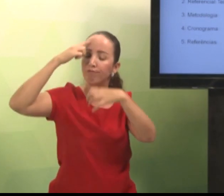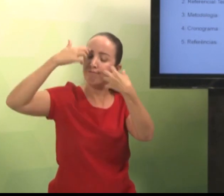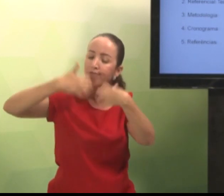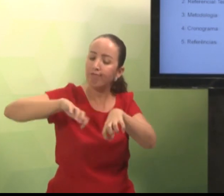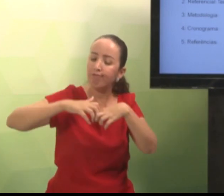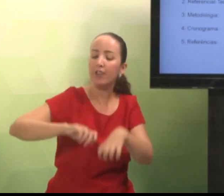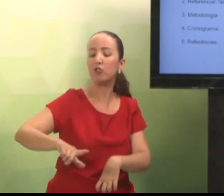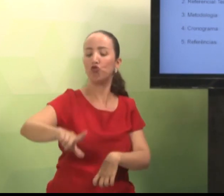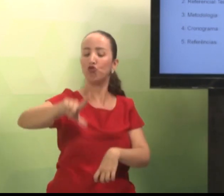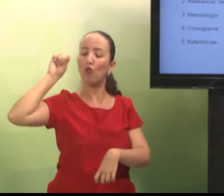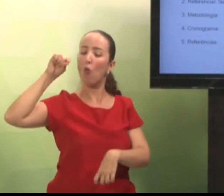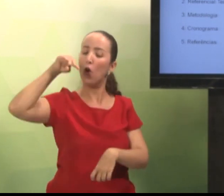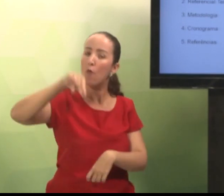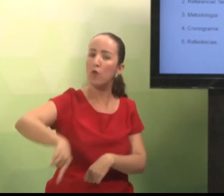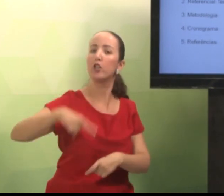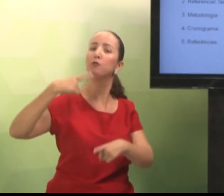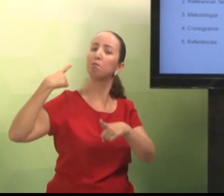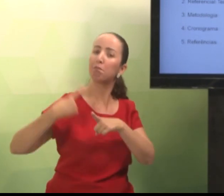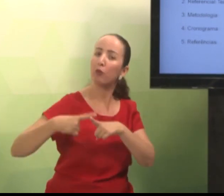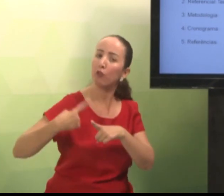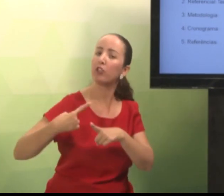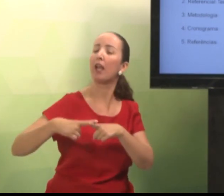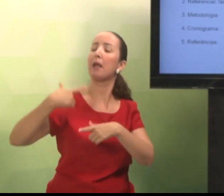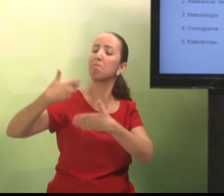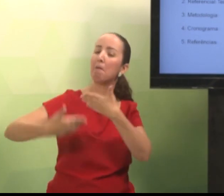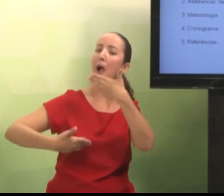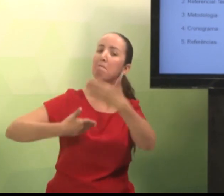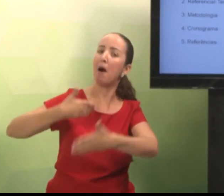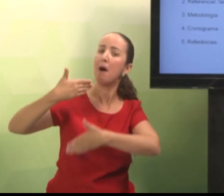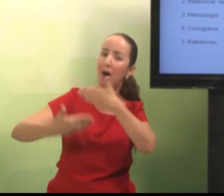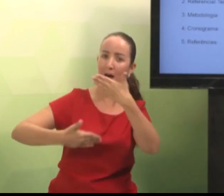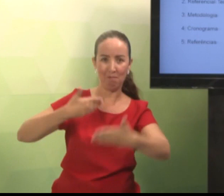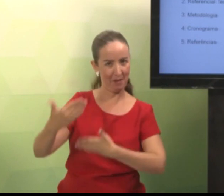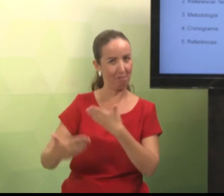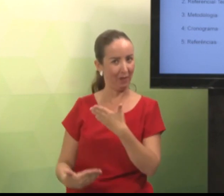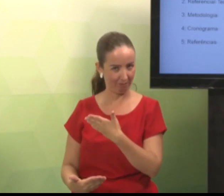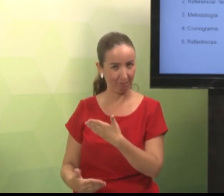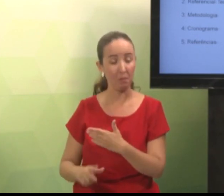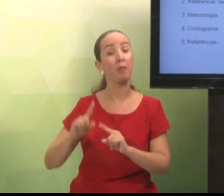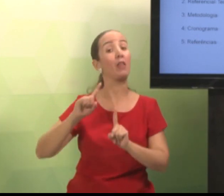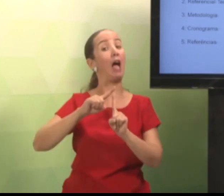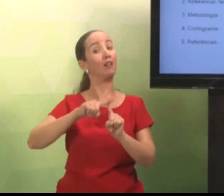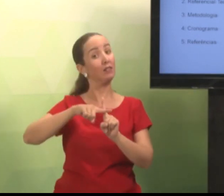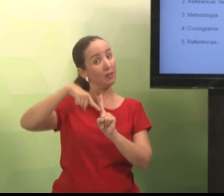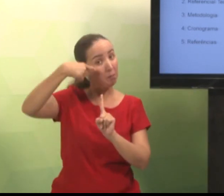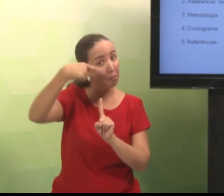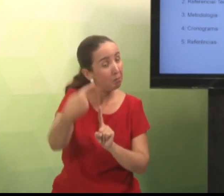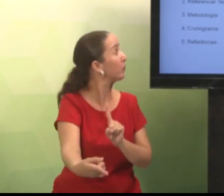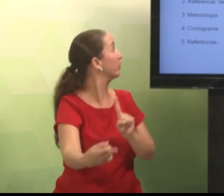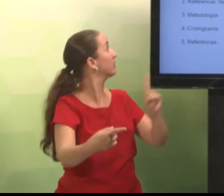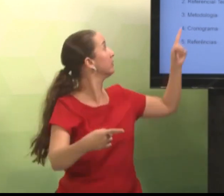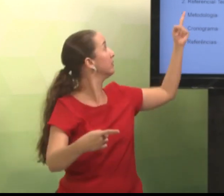contextualizado. As mesmas reflexões. Escolher alguns pontos para desenvolver o seu trabalho.